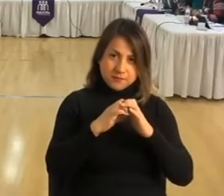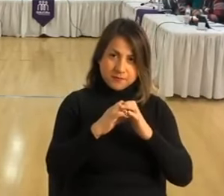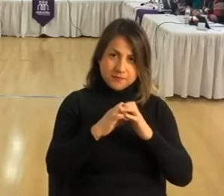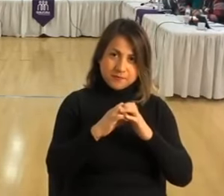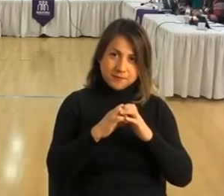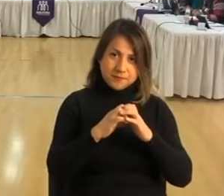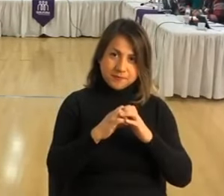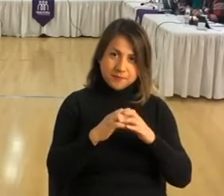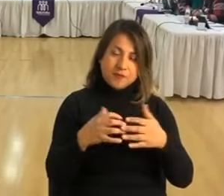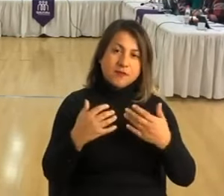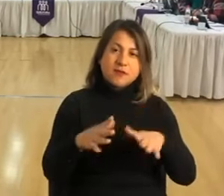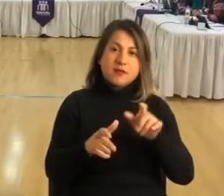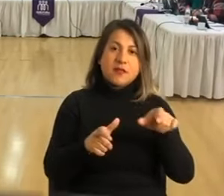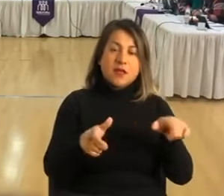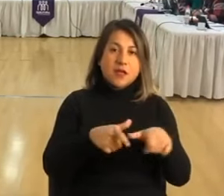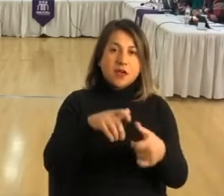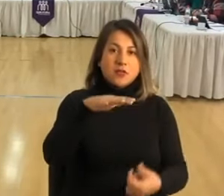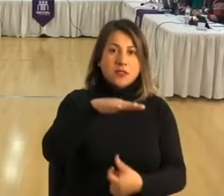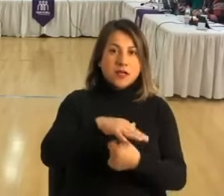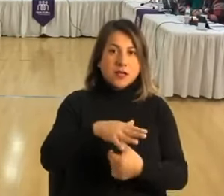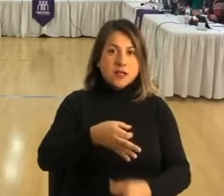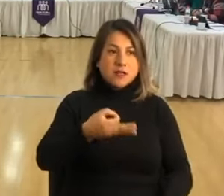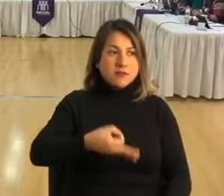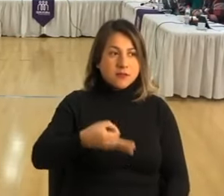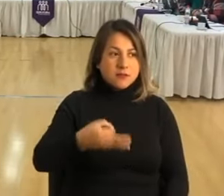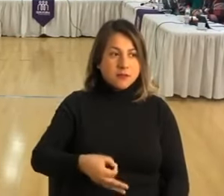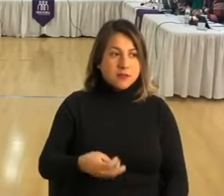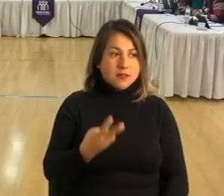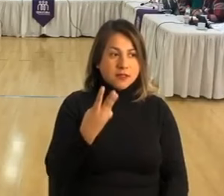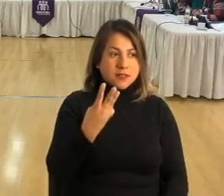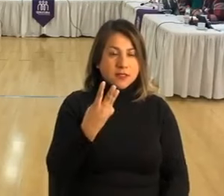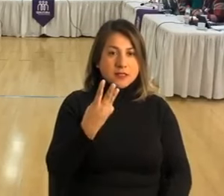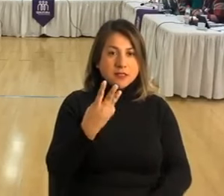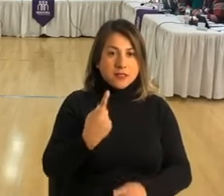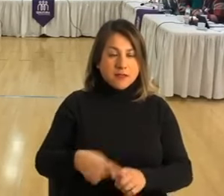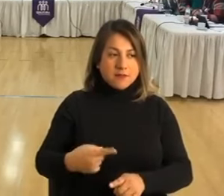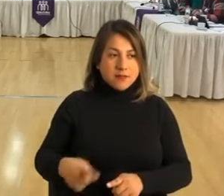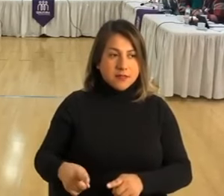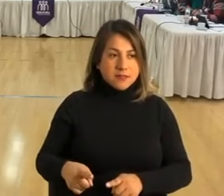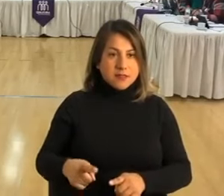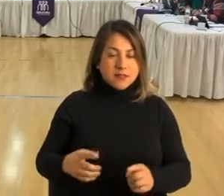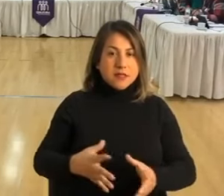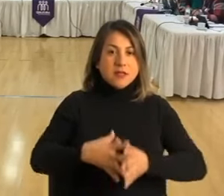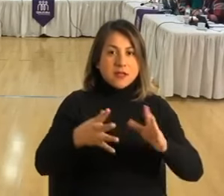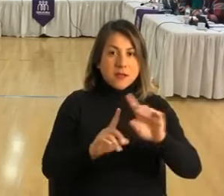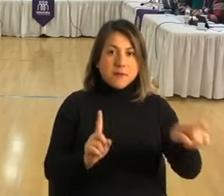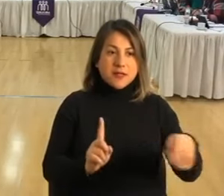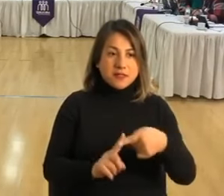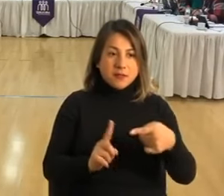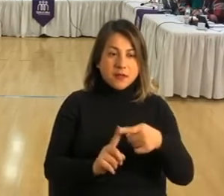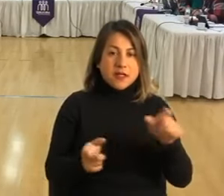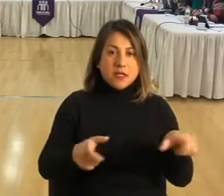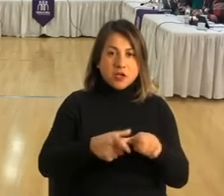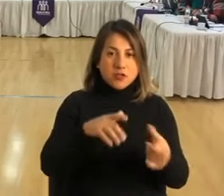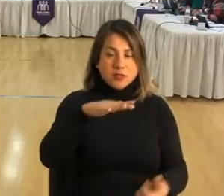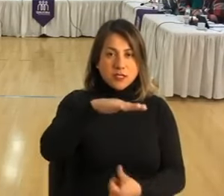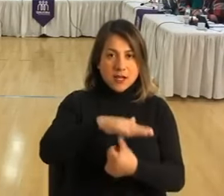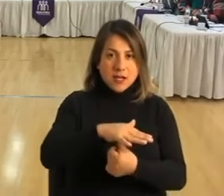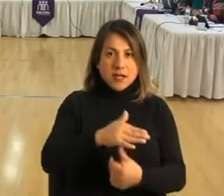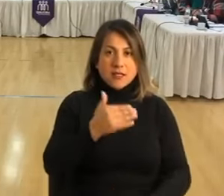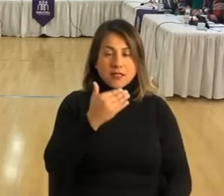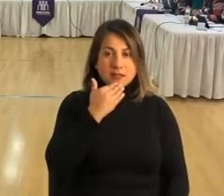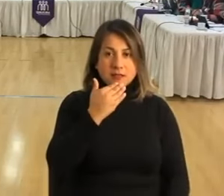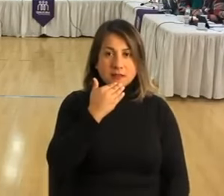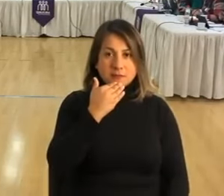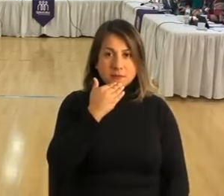Como lo ha señalado la concejala, efectivamente hubo tres sesiones con la gran participación de los concejales y además